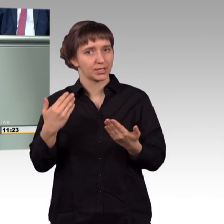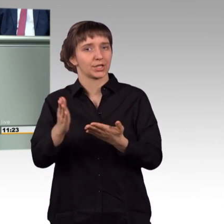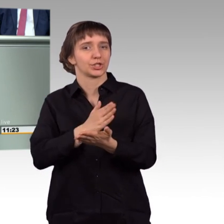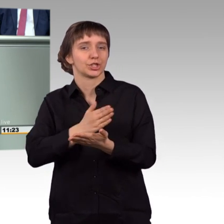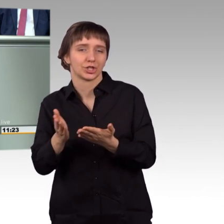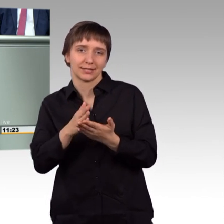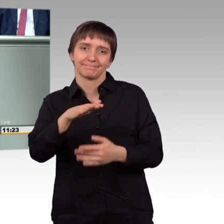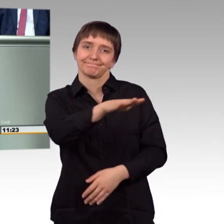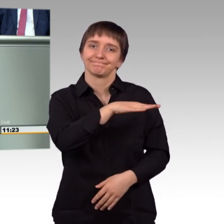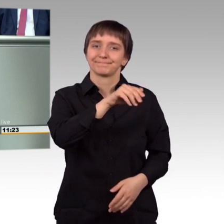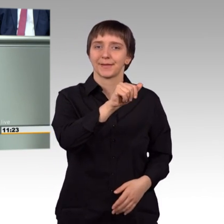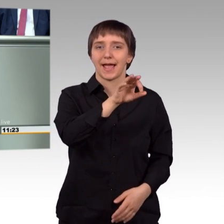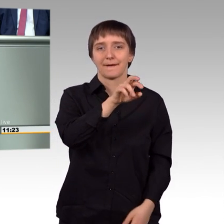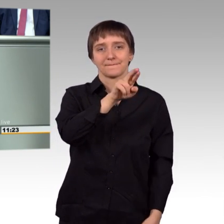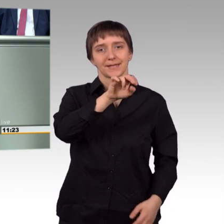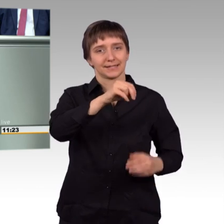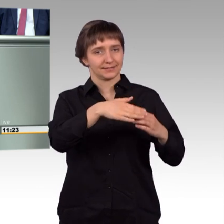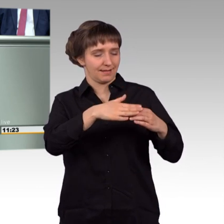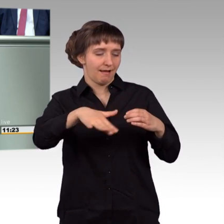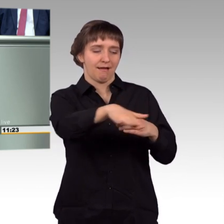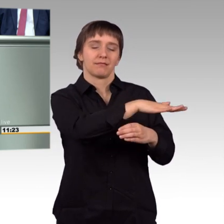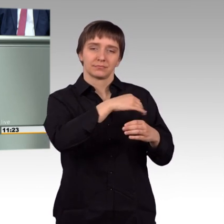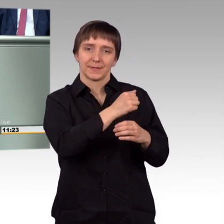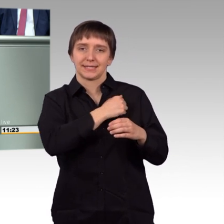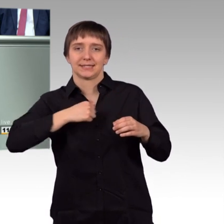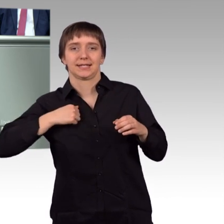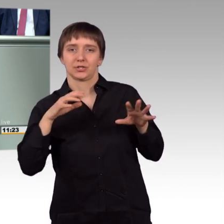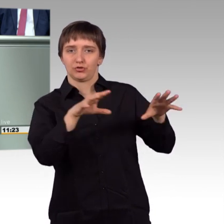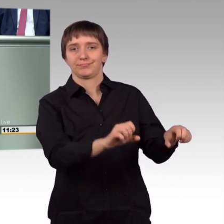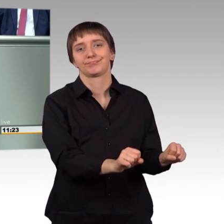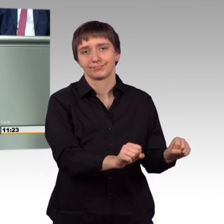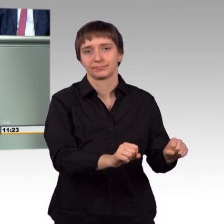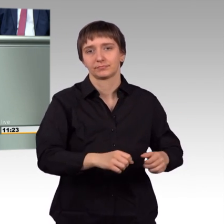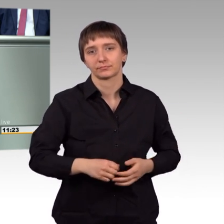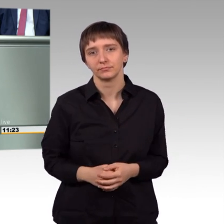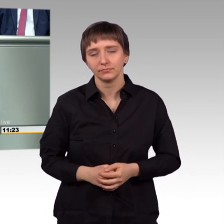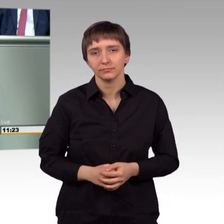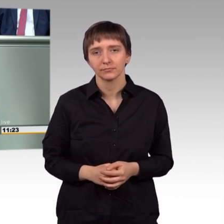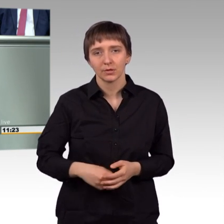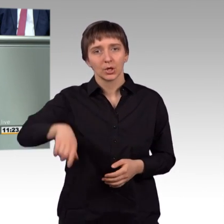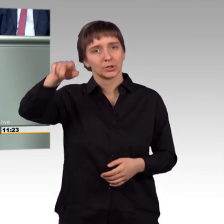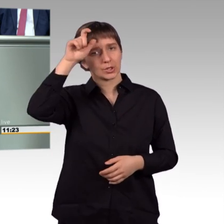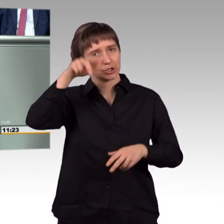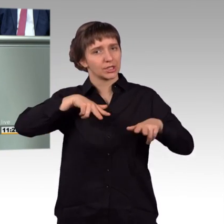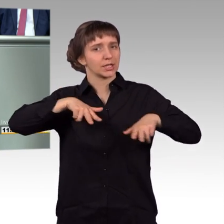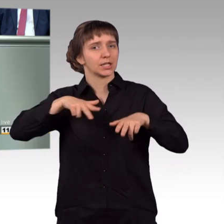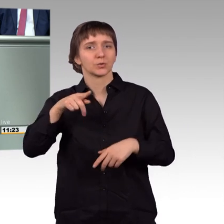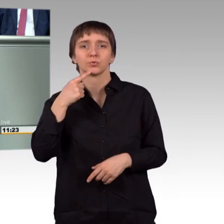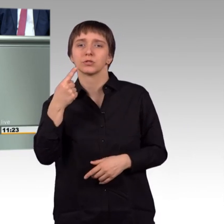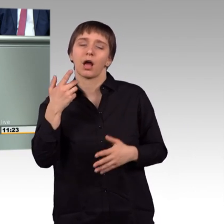Afrin und in der Gegend um Afrin militärisch einzugreifen. Die türkische Regierung sagt, sie beruft sich auf das Selbstverteidigungsrecht,